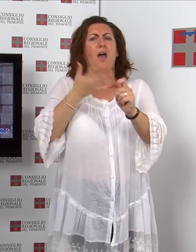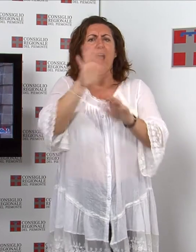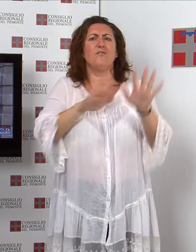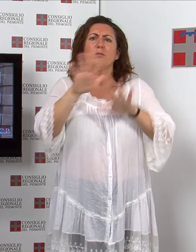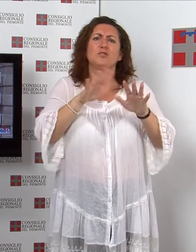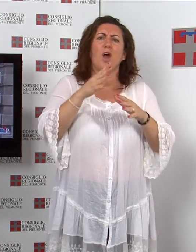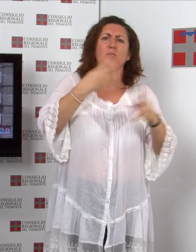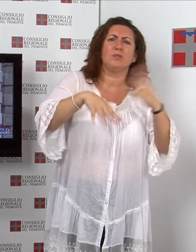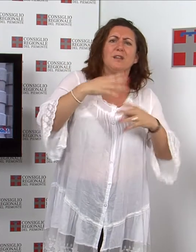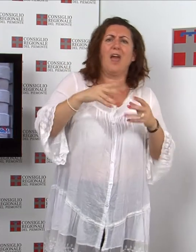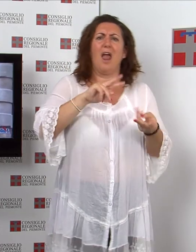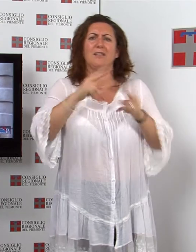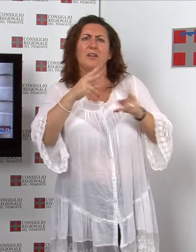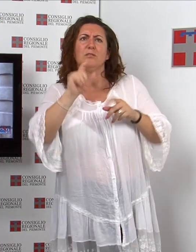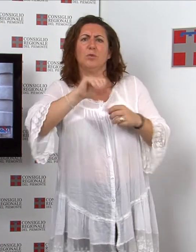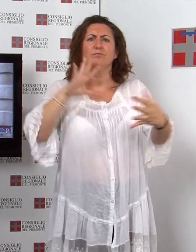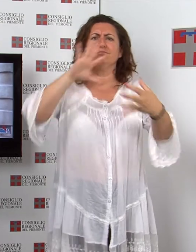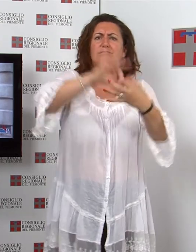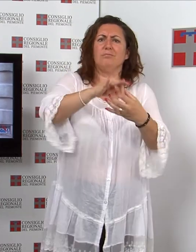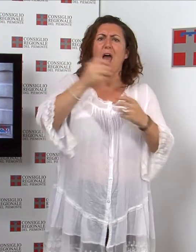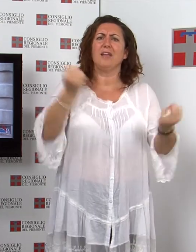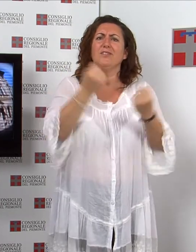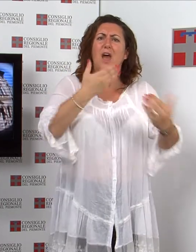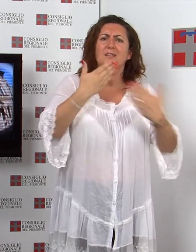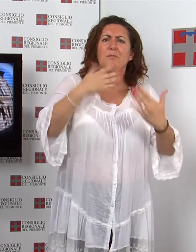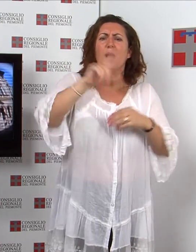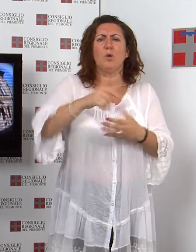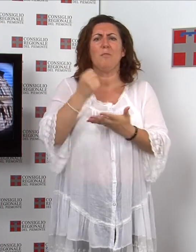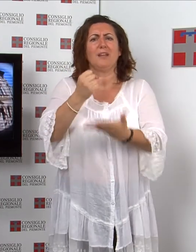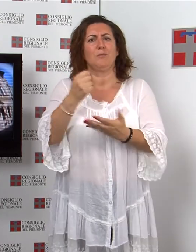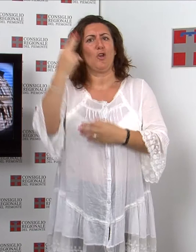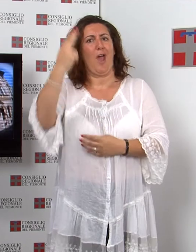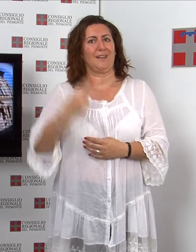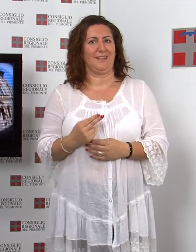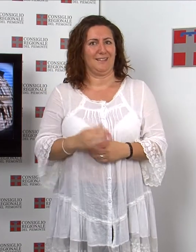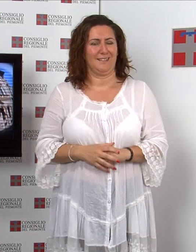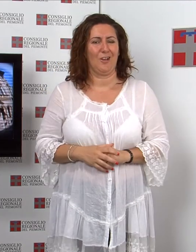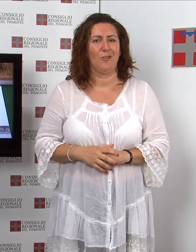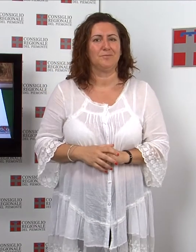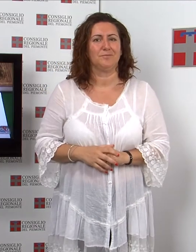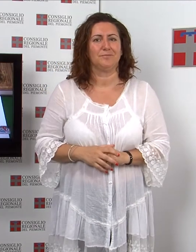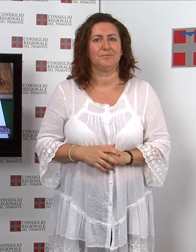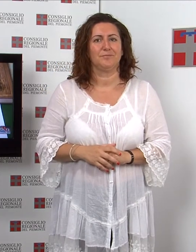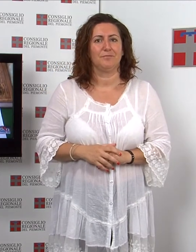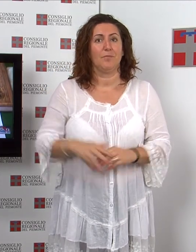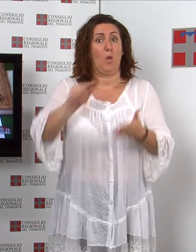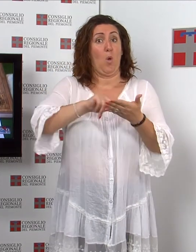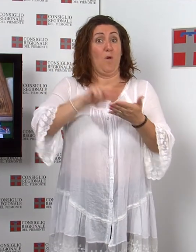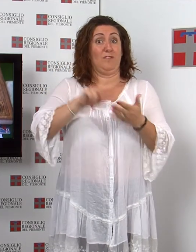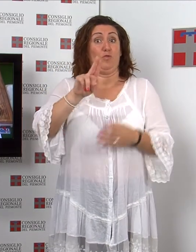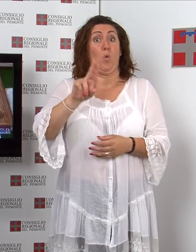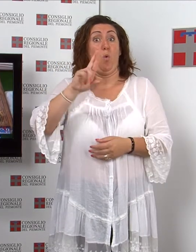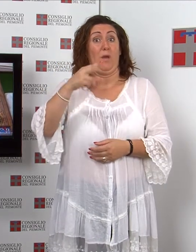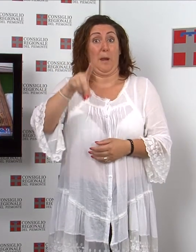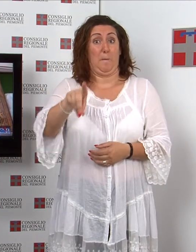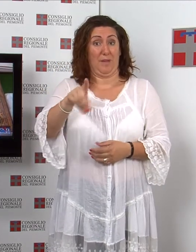legati all'attività dell'Assemblea e al patrimonio artistico Bacheca in biblioteca L'ufficio in relazioni con il